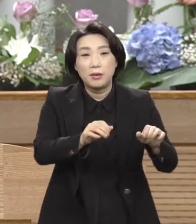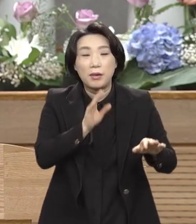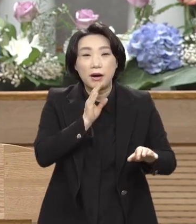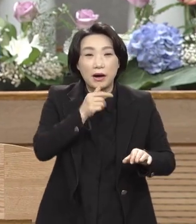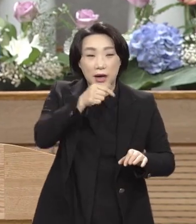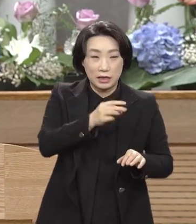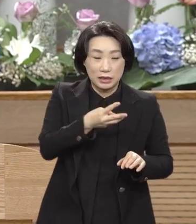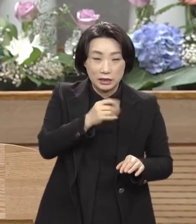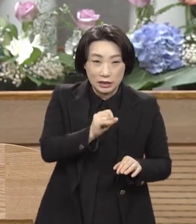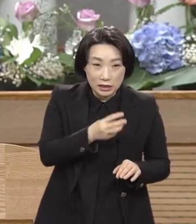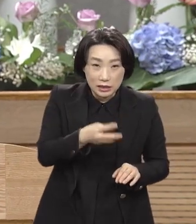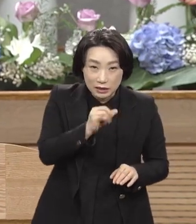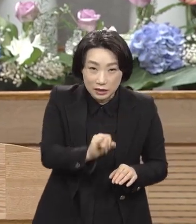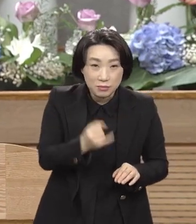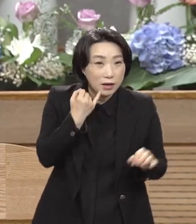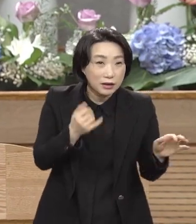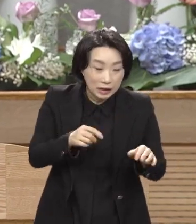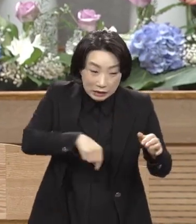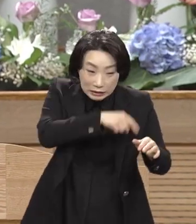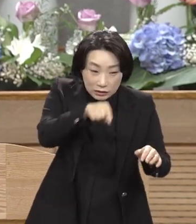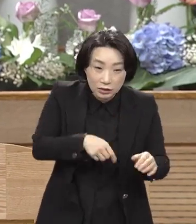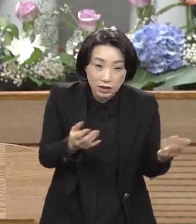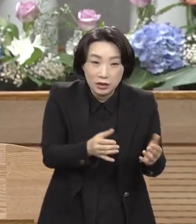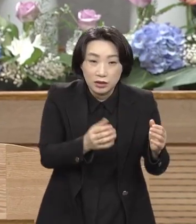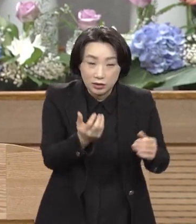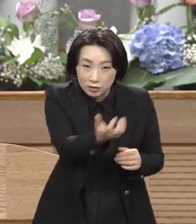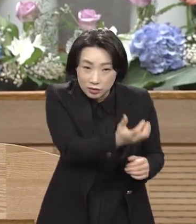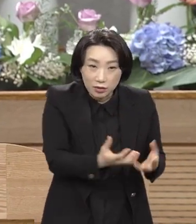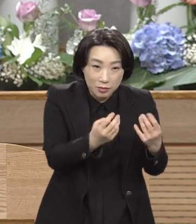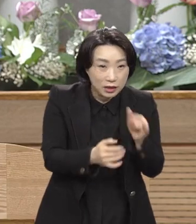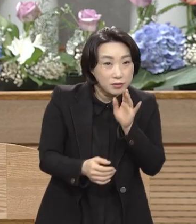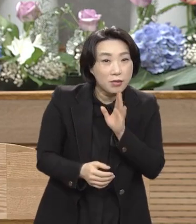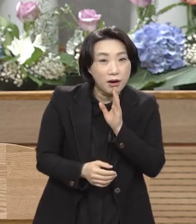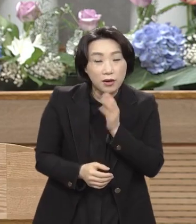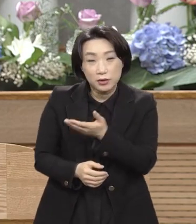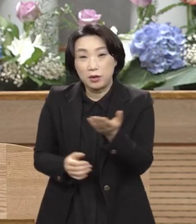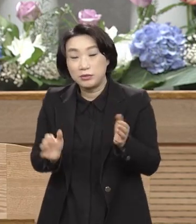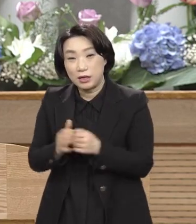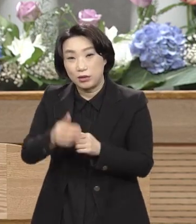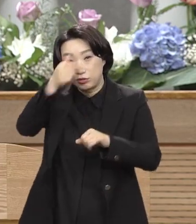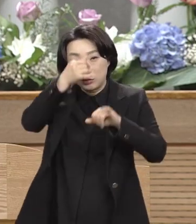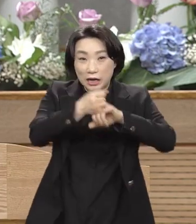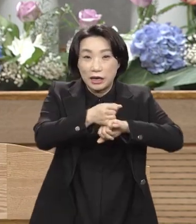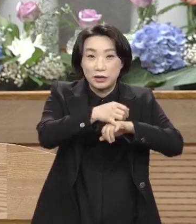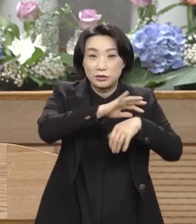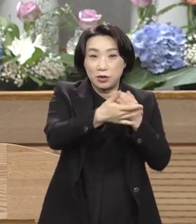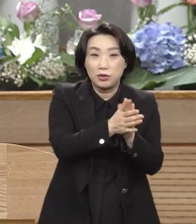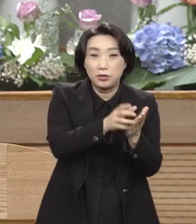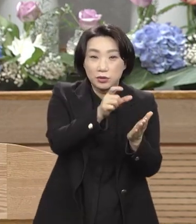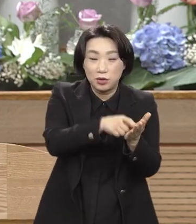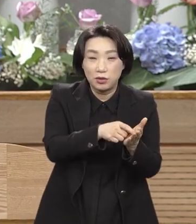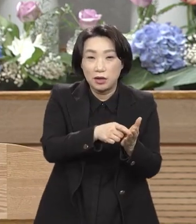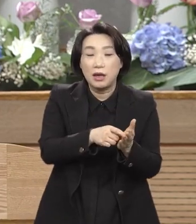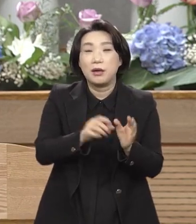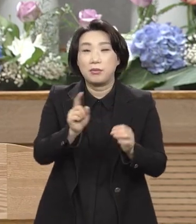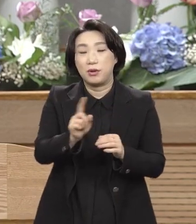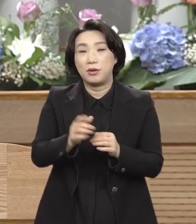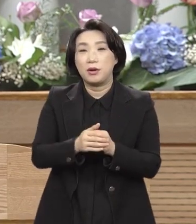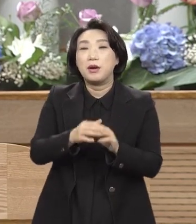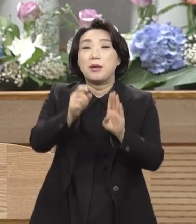베들레엠에서 태어났다는 사실을 구약은 반드시 베들레엠아. 그 골이 적지 않다. 거기서 누가